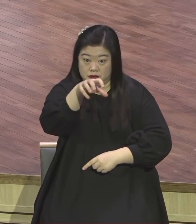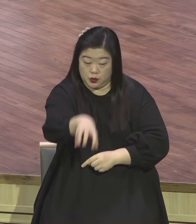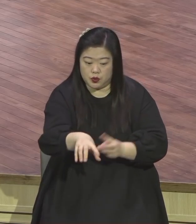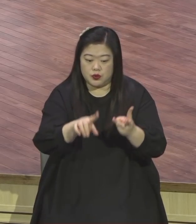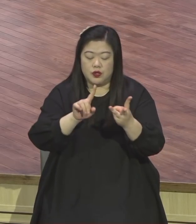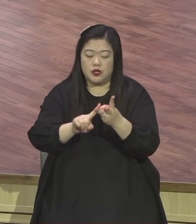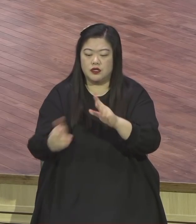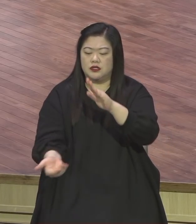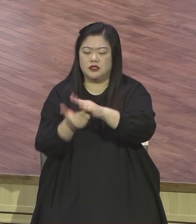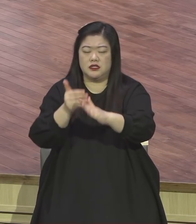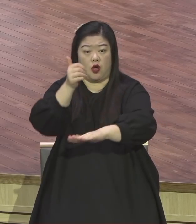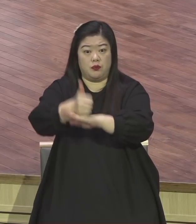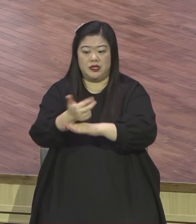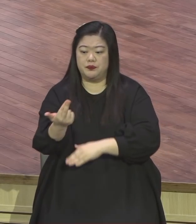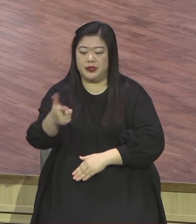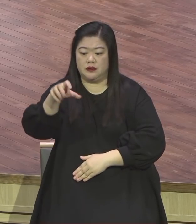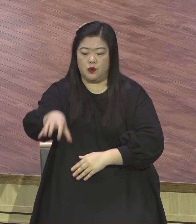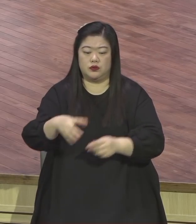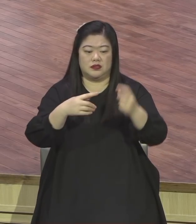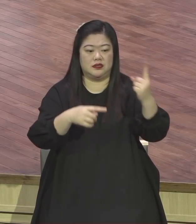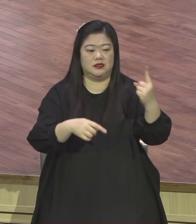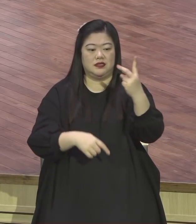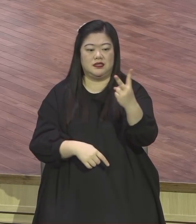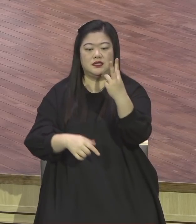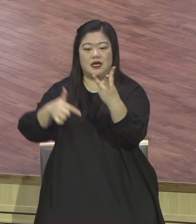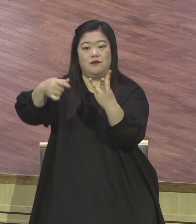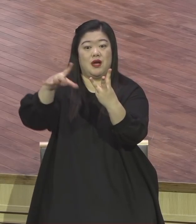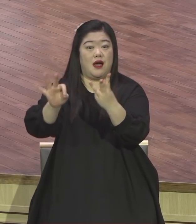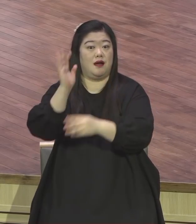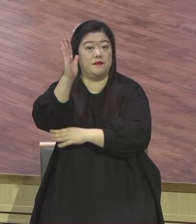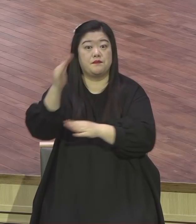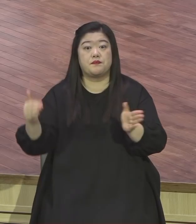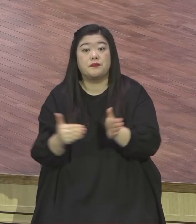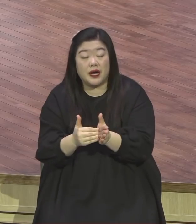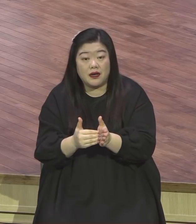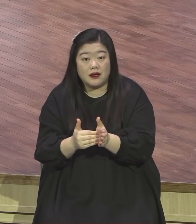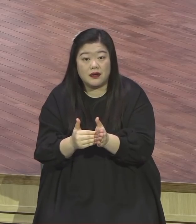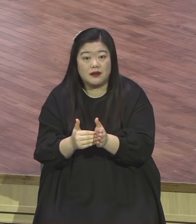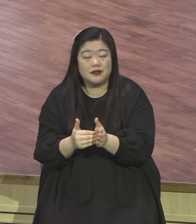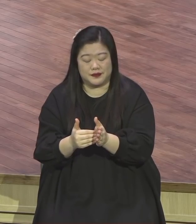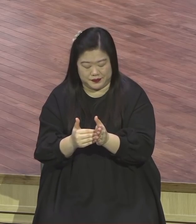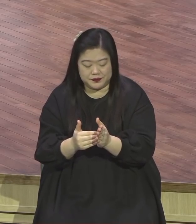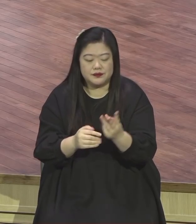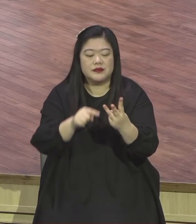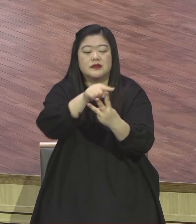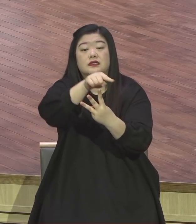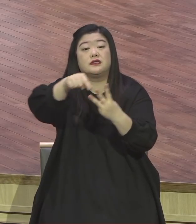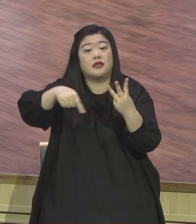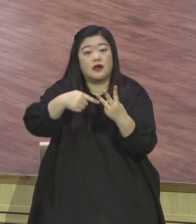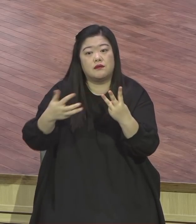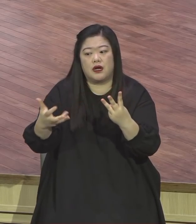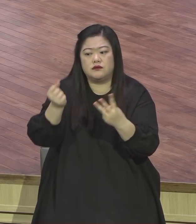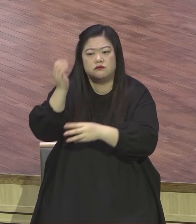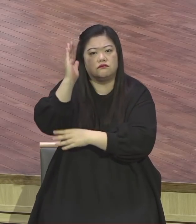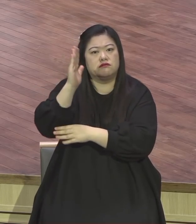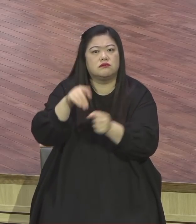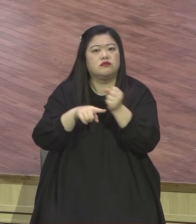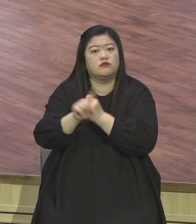나왔는데 이거 지금 237 훈련을 본격적으로 진행한 이유가 뭐냐 237 빈 곳이 많다